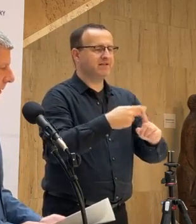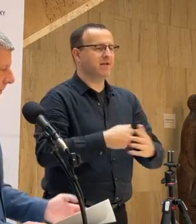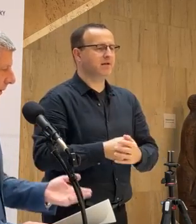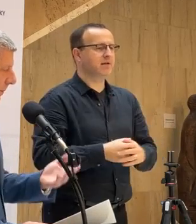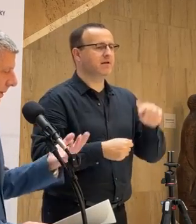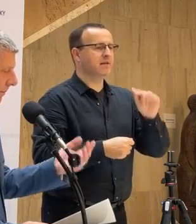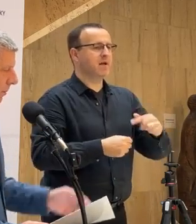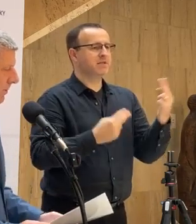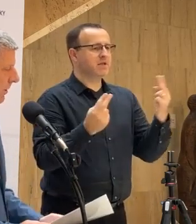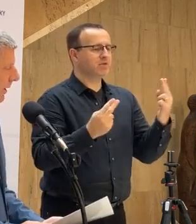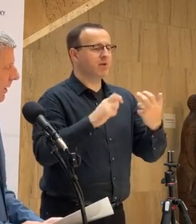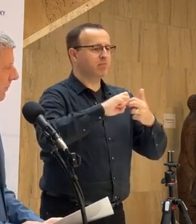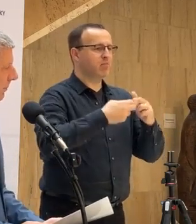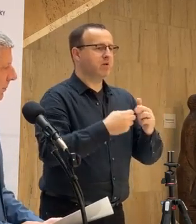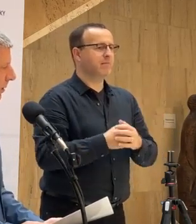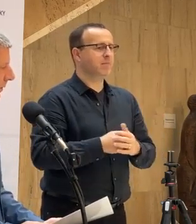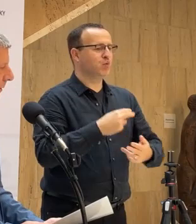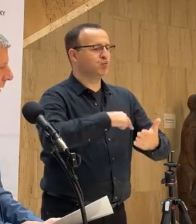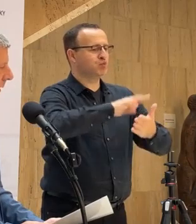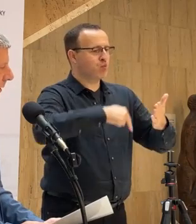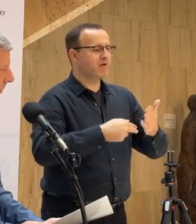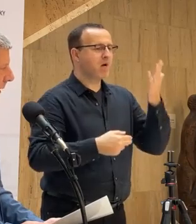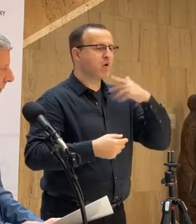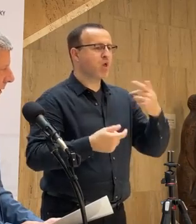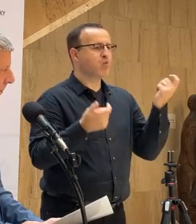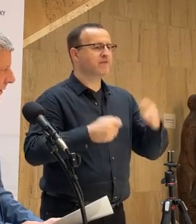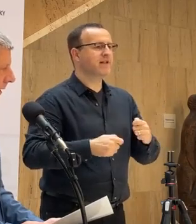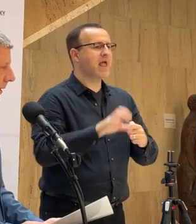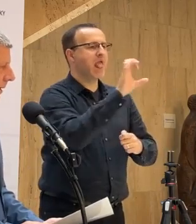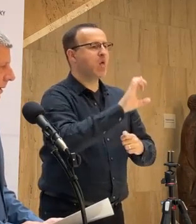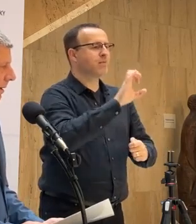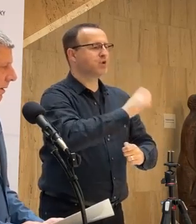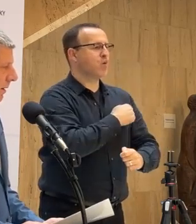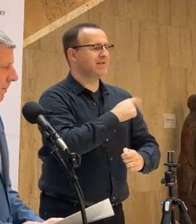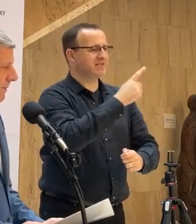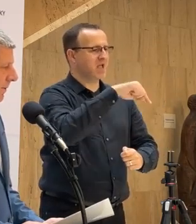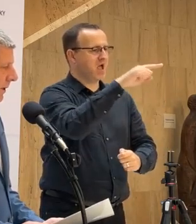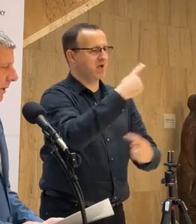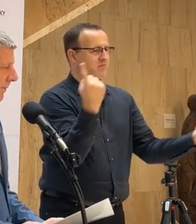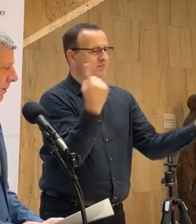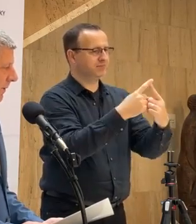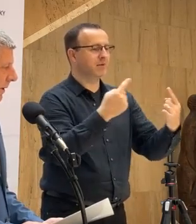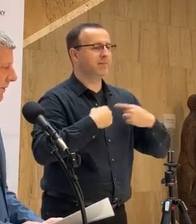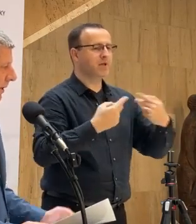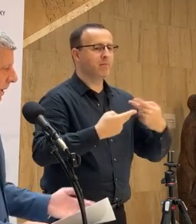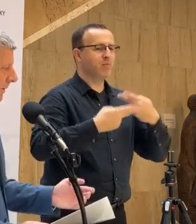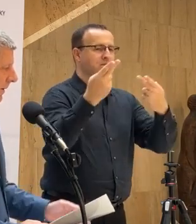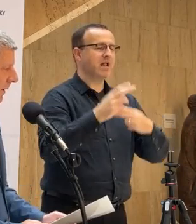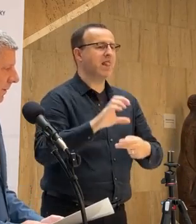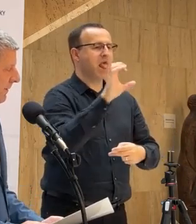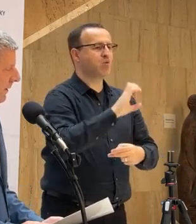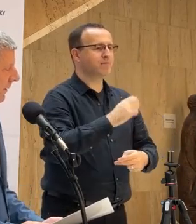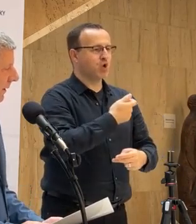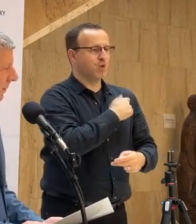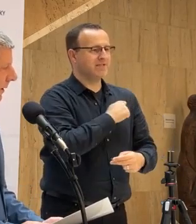je tam samozrejme ten problém, že tá zmluva bola uzatvorená na úroveň Európskej komisie. My sme poslali Európskej komisii list, teda ja